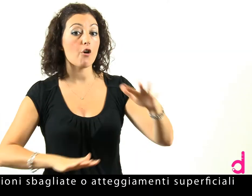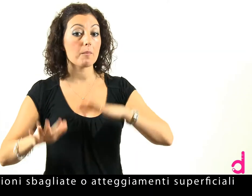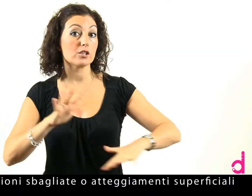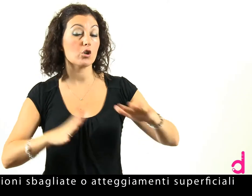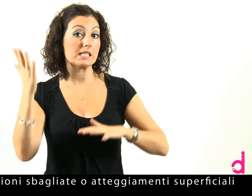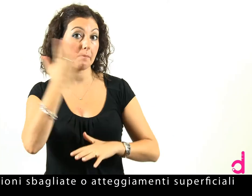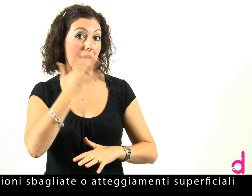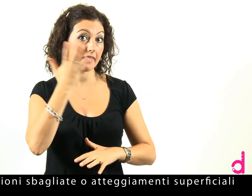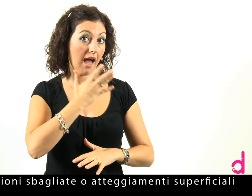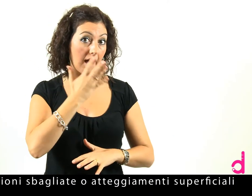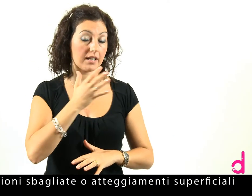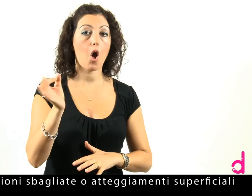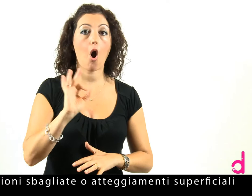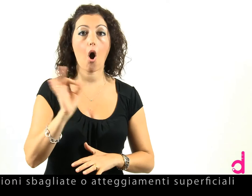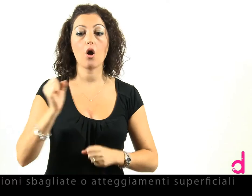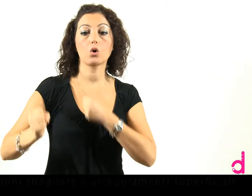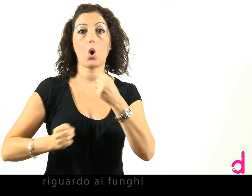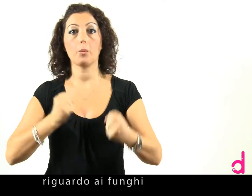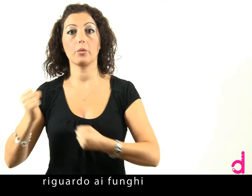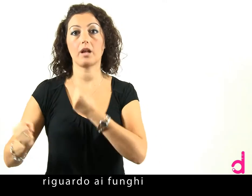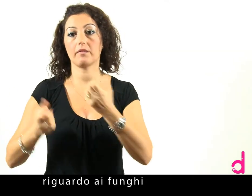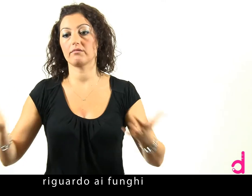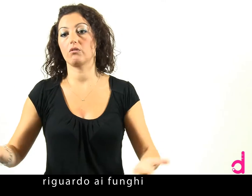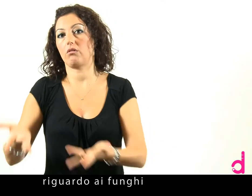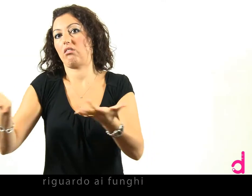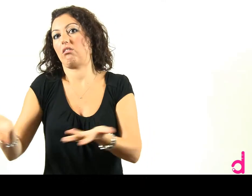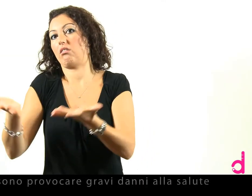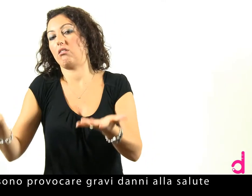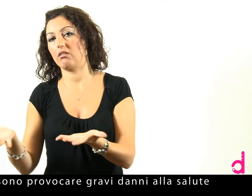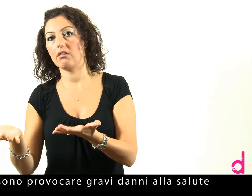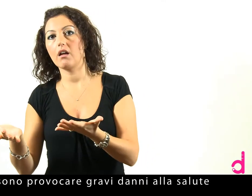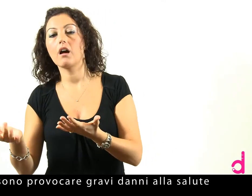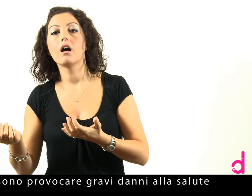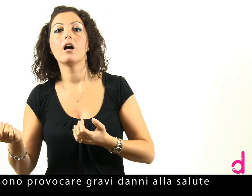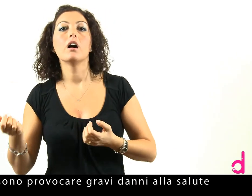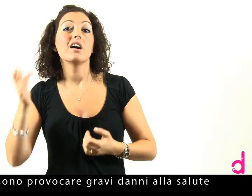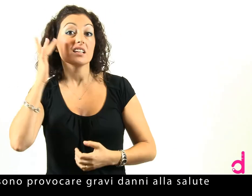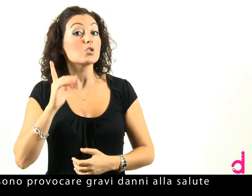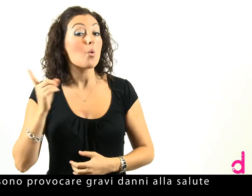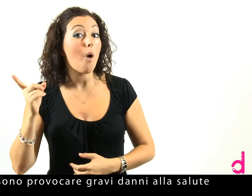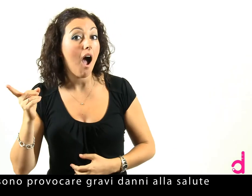o atteggiamenti superficiali riguardo ai funghi possono provocare gravi danni alla salute,